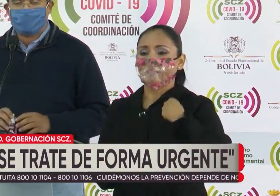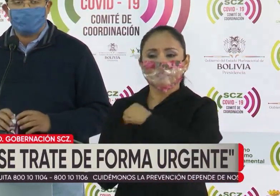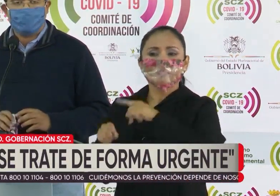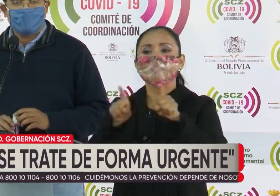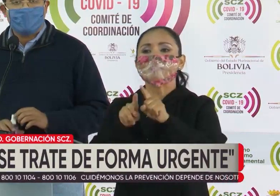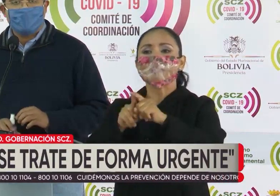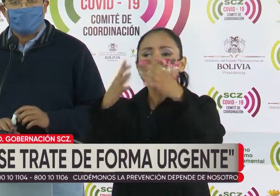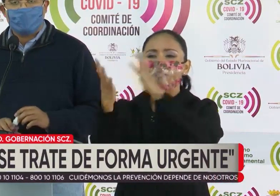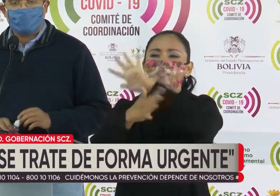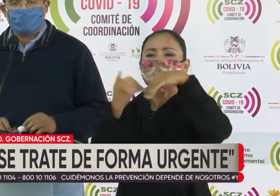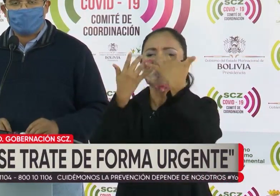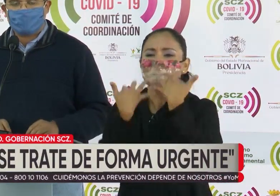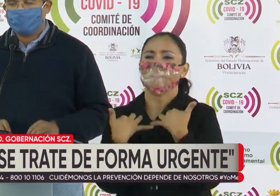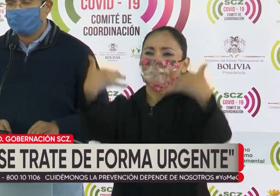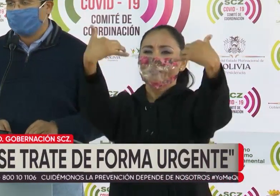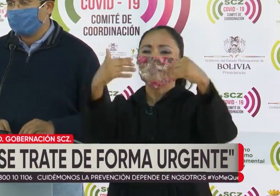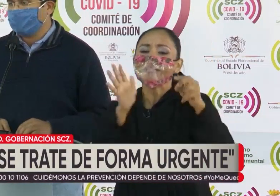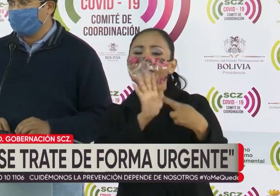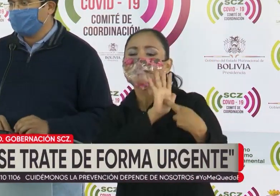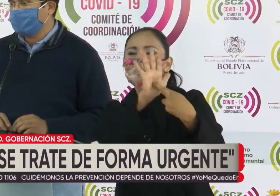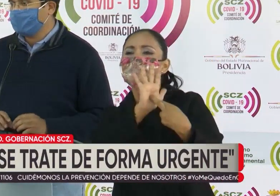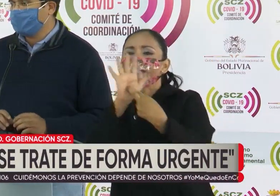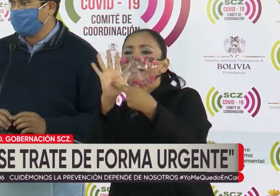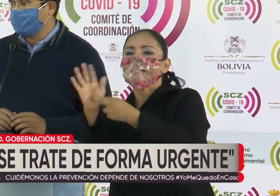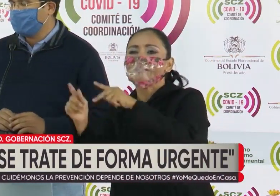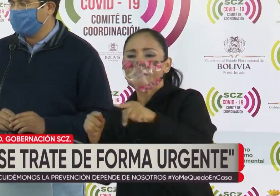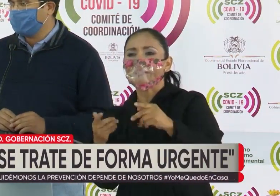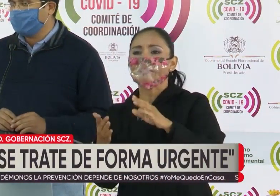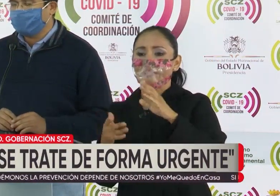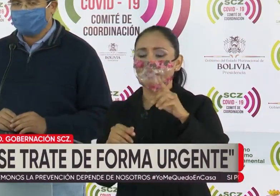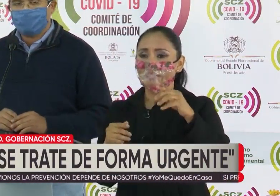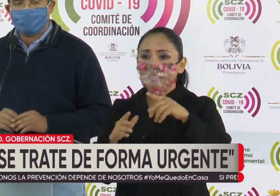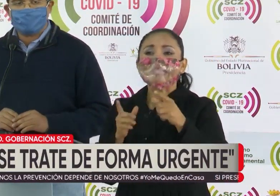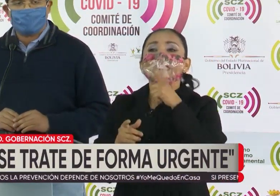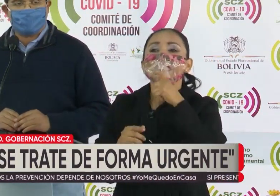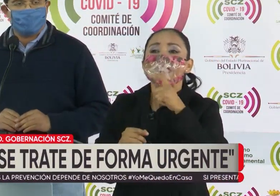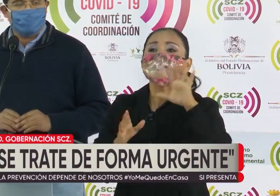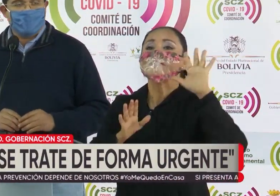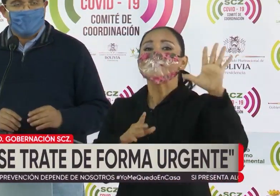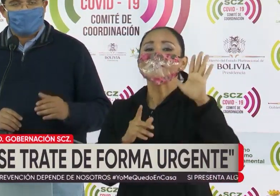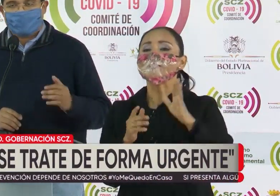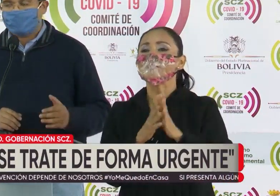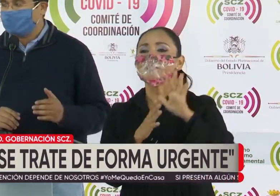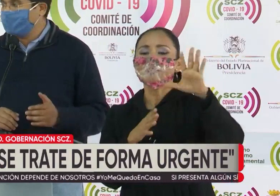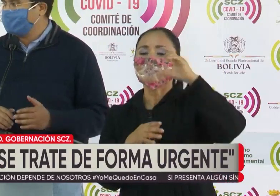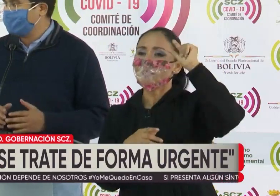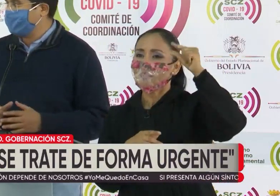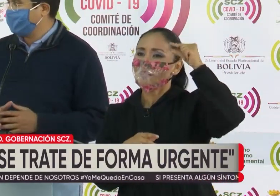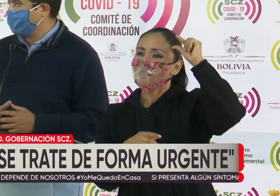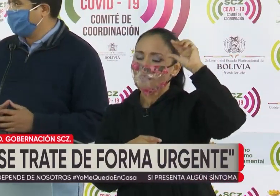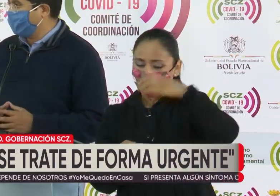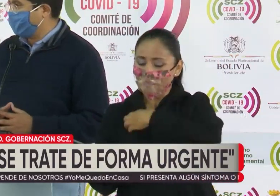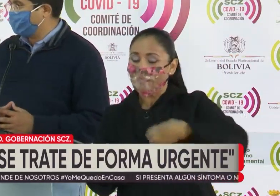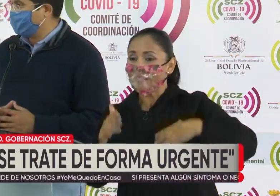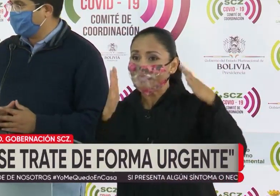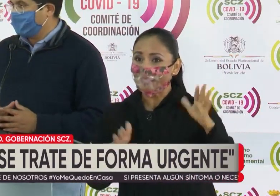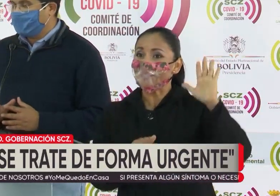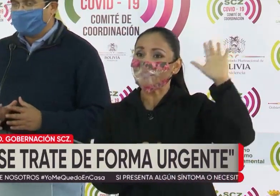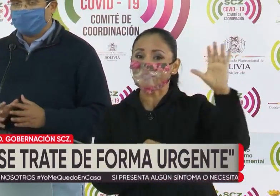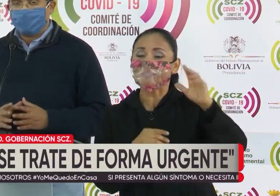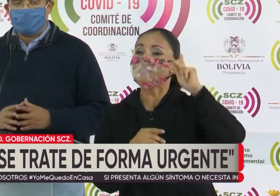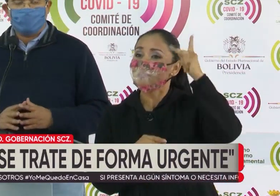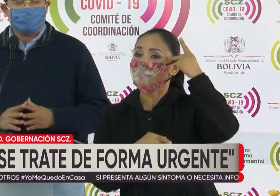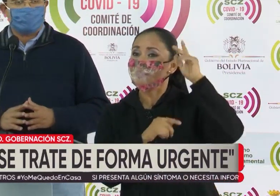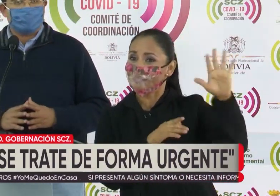parlamentarios, a los que representan a la tienda política del gobernador de Santa Cruz, que esta ley se trate con urgencia.